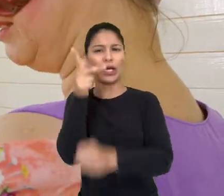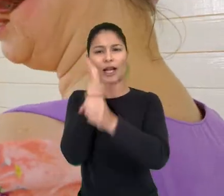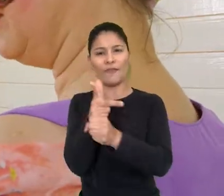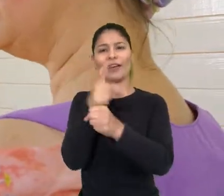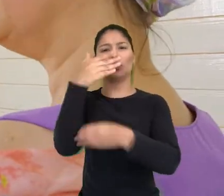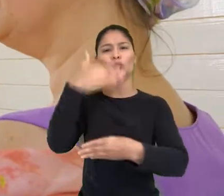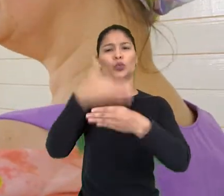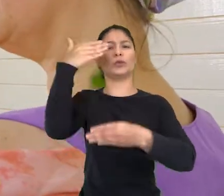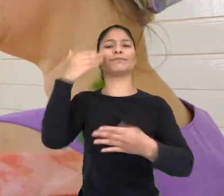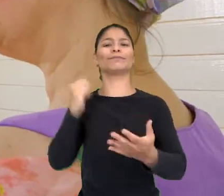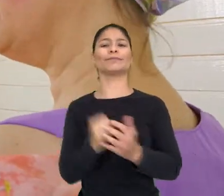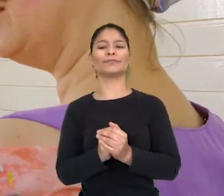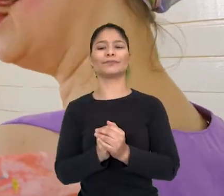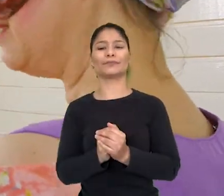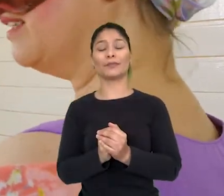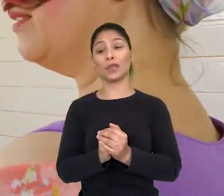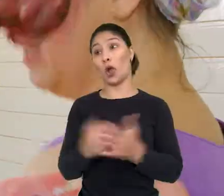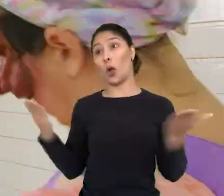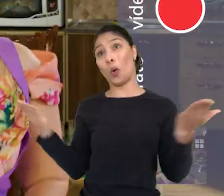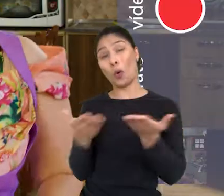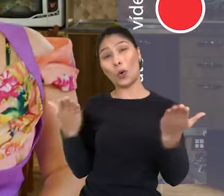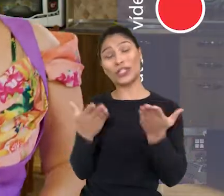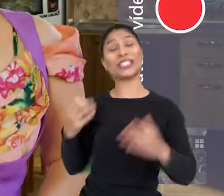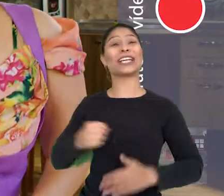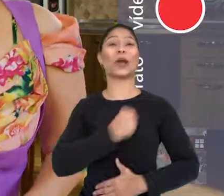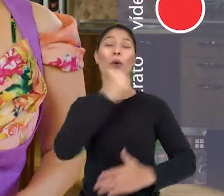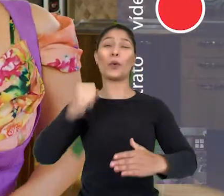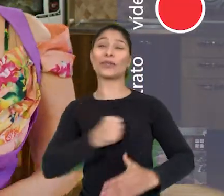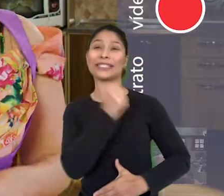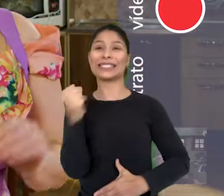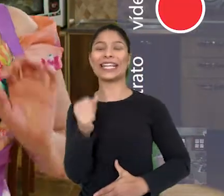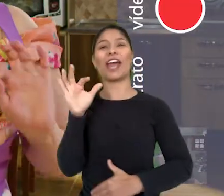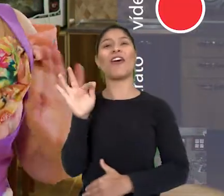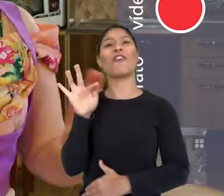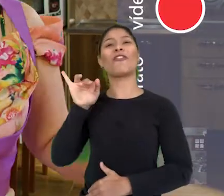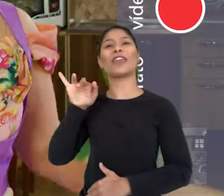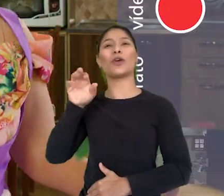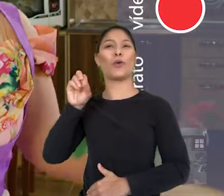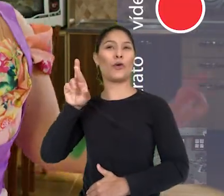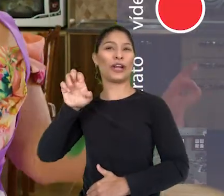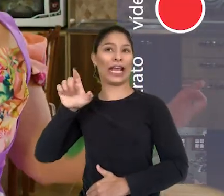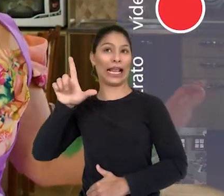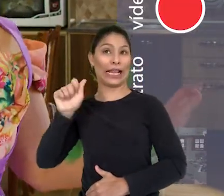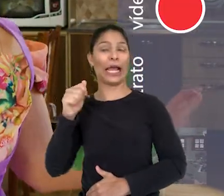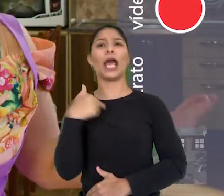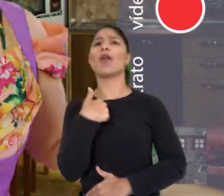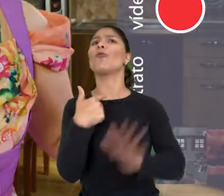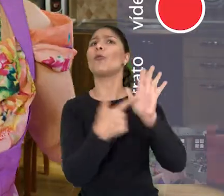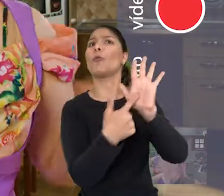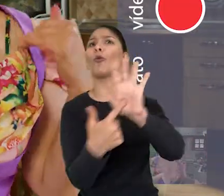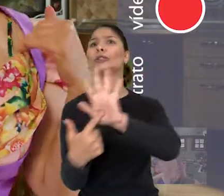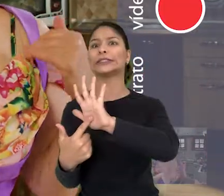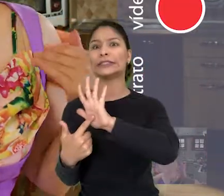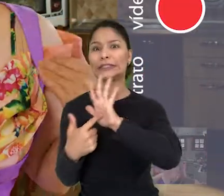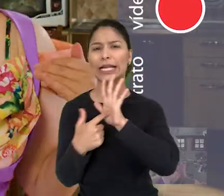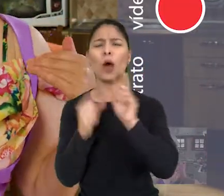dois, um, ação. Hoje, na cozinha com Fiorella, eu vou mostrar